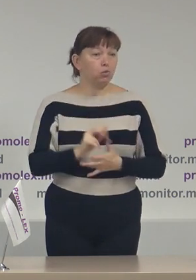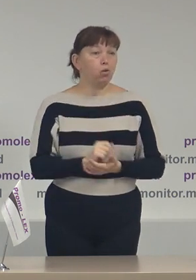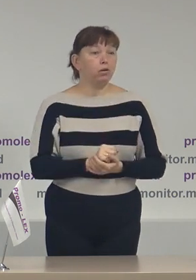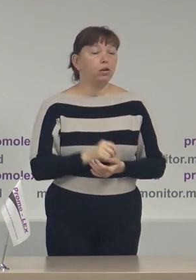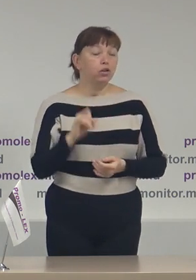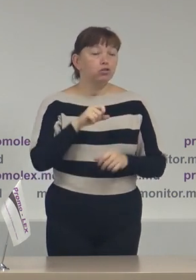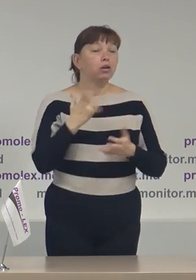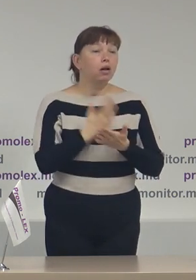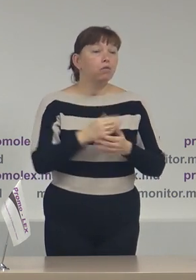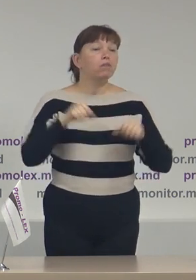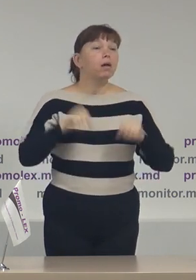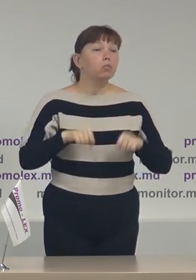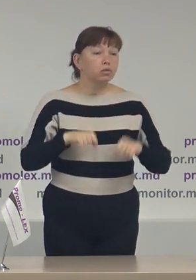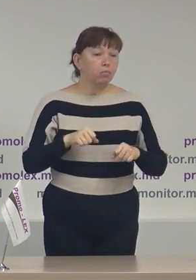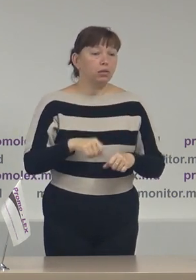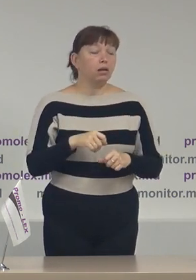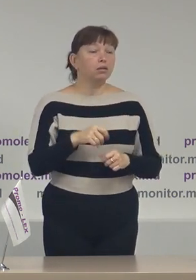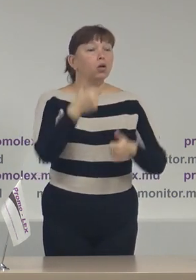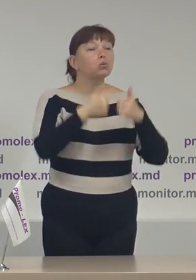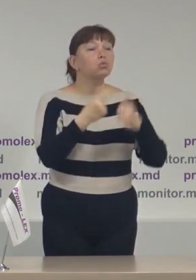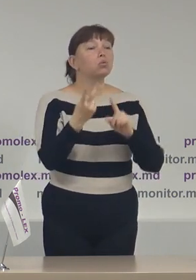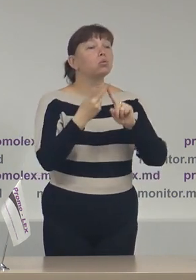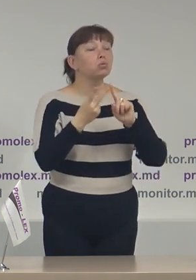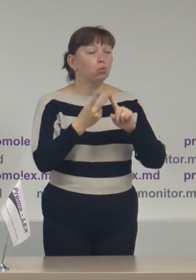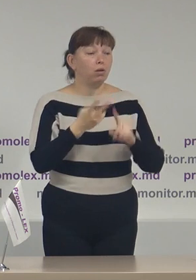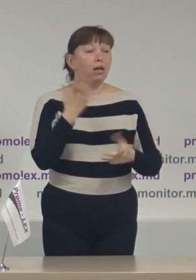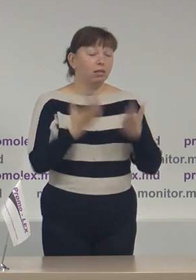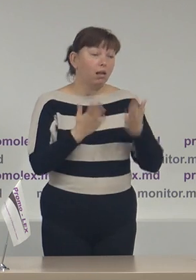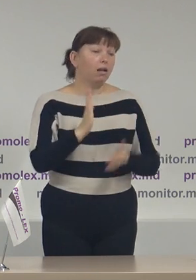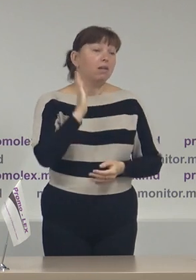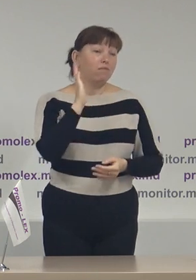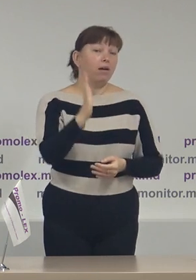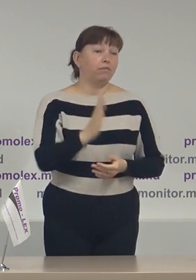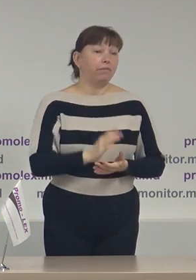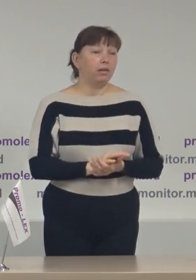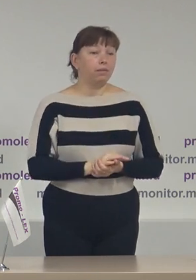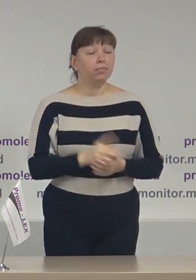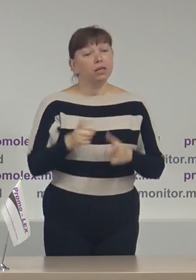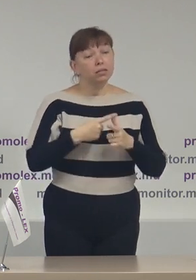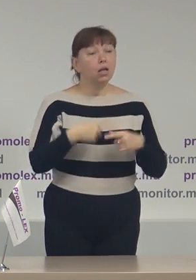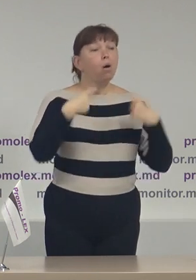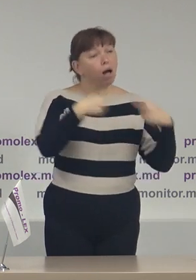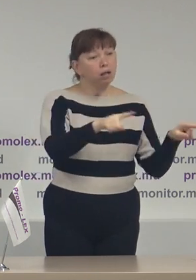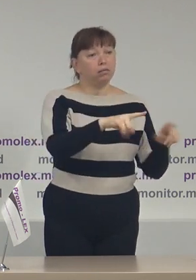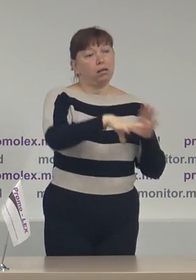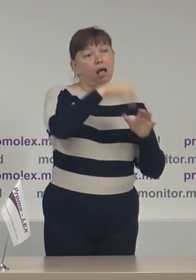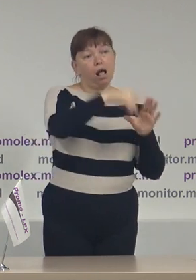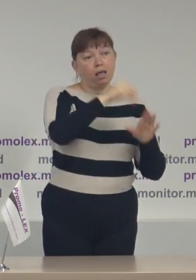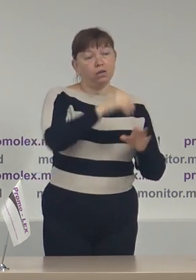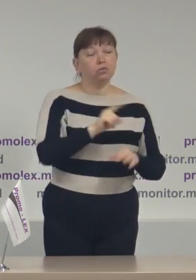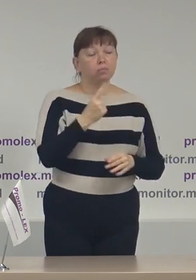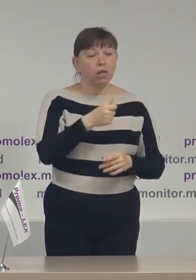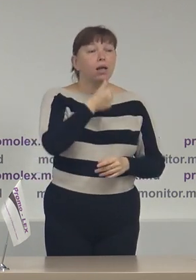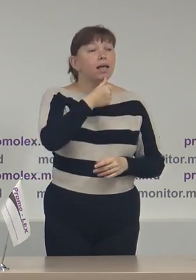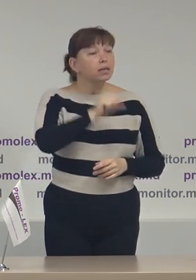posibilitatea implicărilor în turul 2 de scurtin în cazul în care el o să aibă loc sau alte alegeri. Pentru că